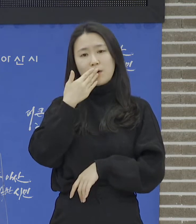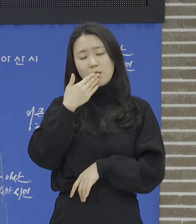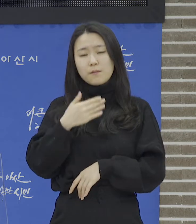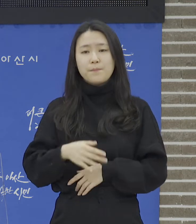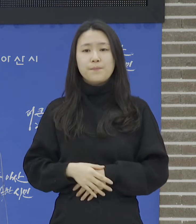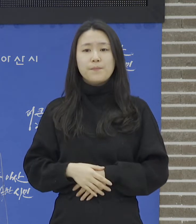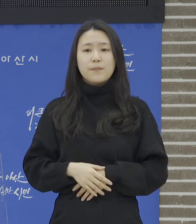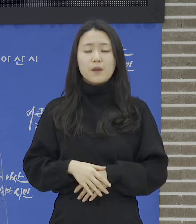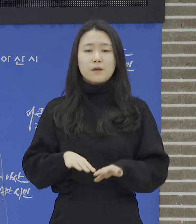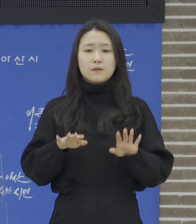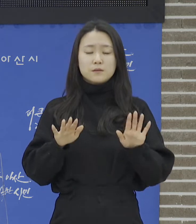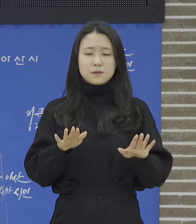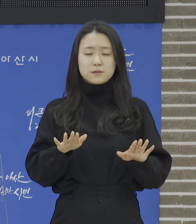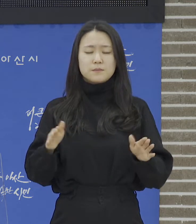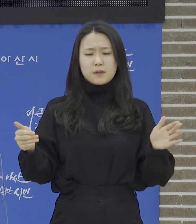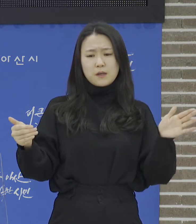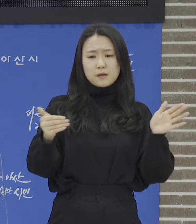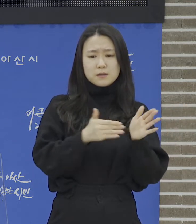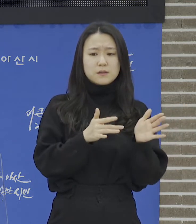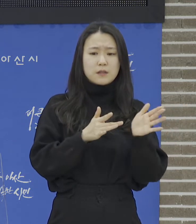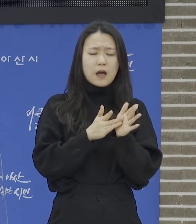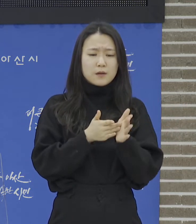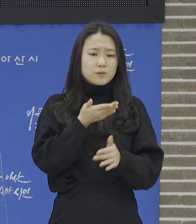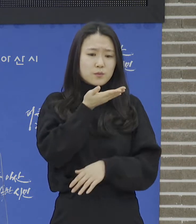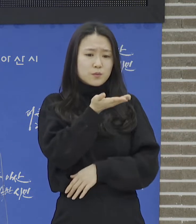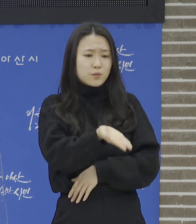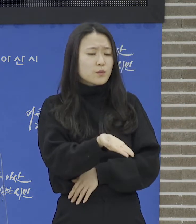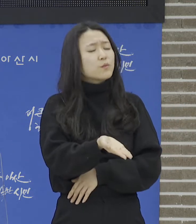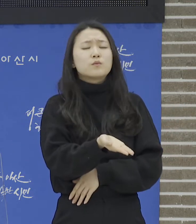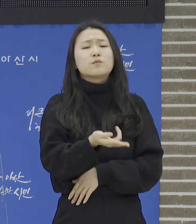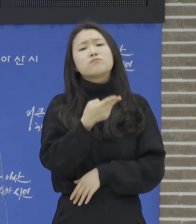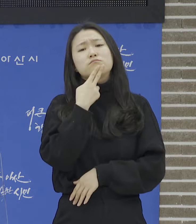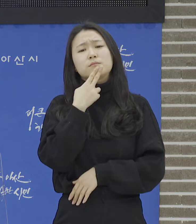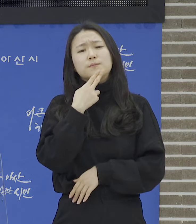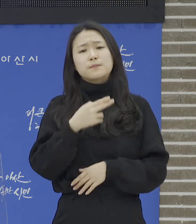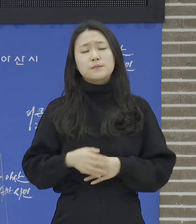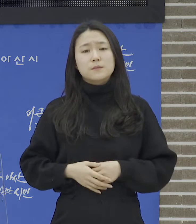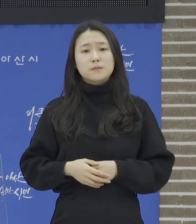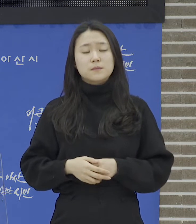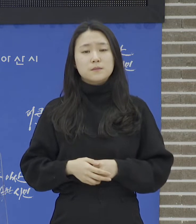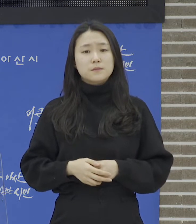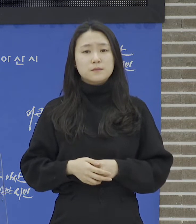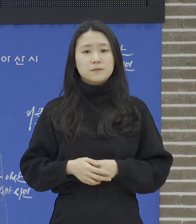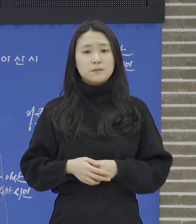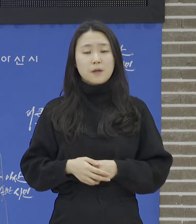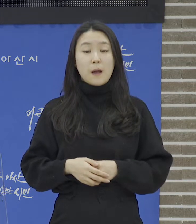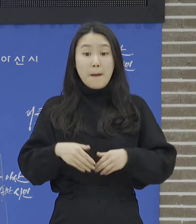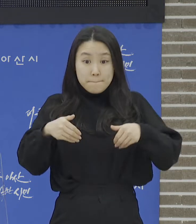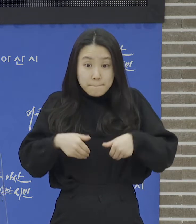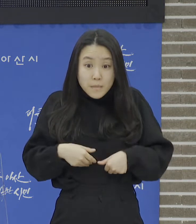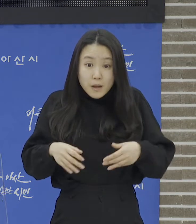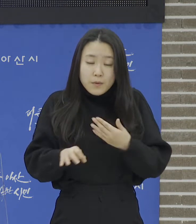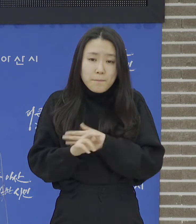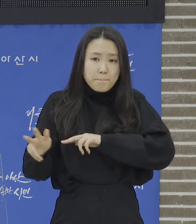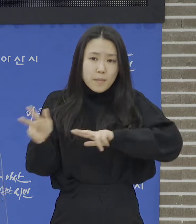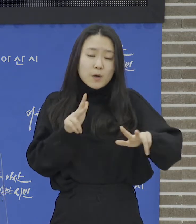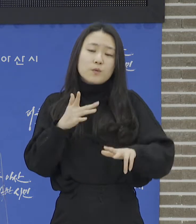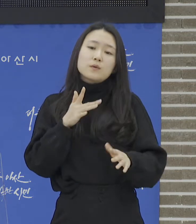처방된 사례는 없습니다. 필요시 질병관리청에 신속 배정 요청도록 하겠습니다.